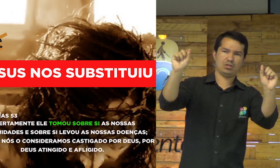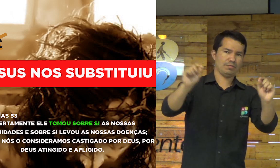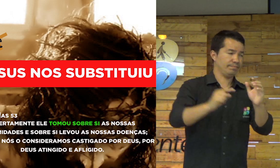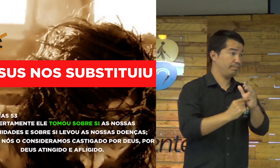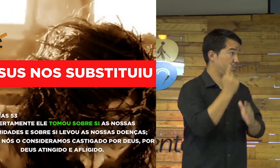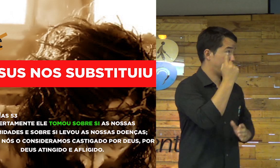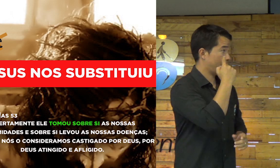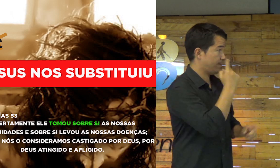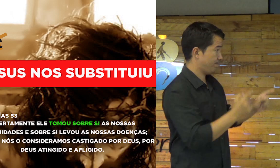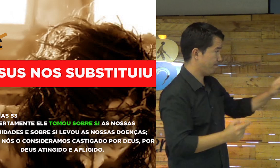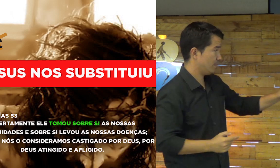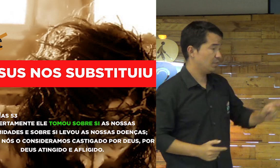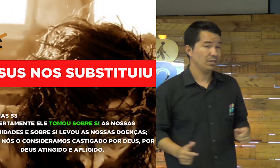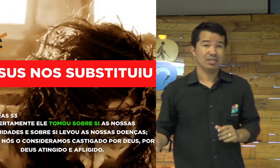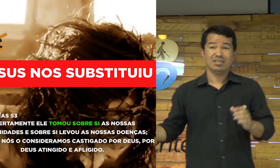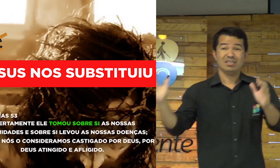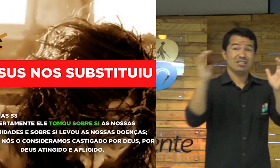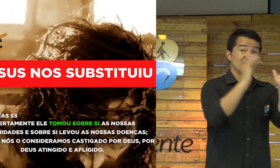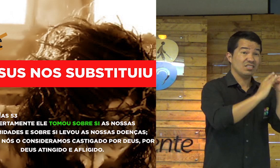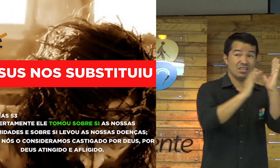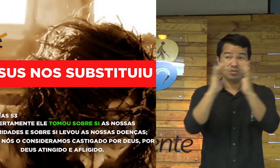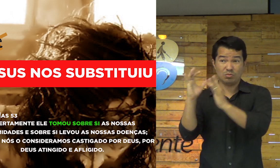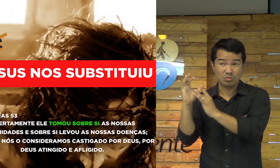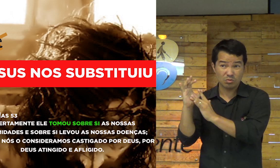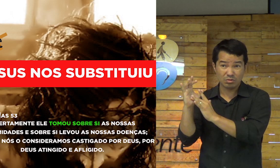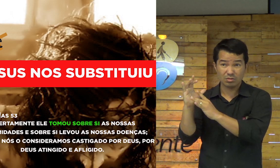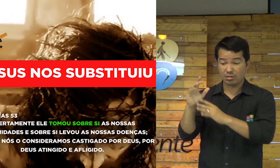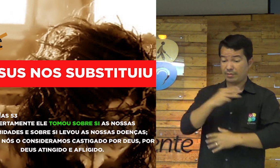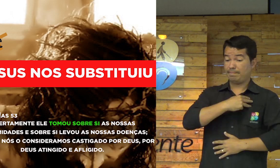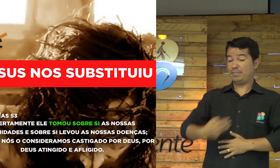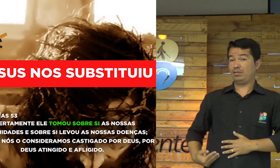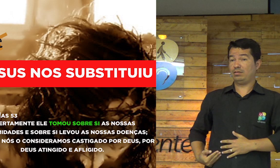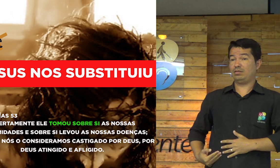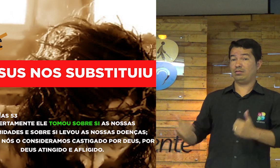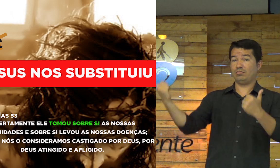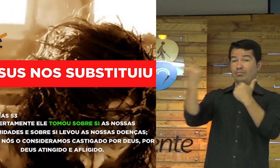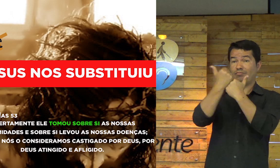Quando nós lemos o capítulo... O versículo 4...